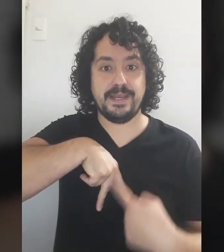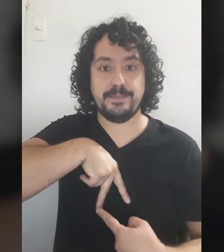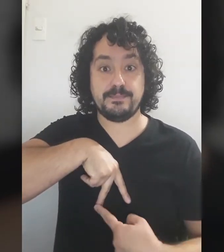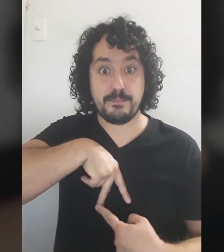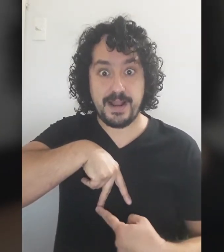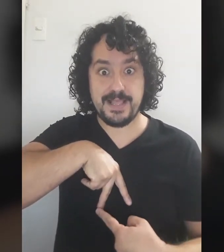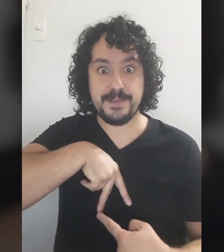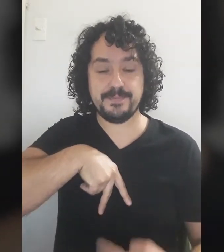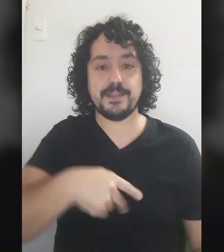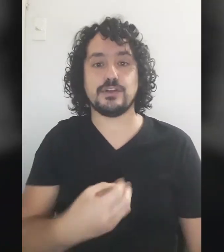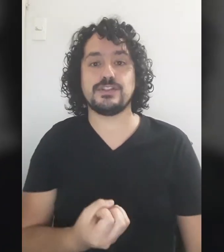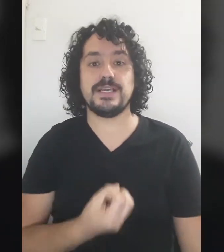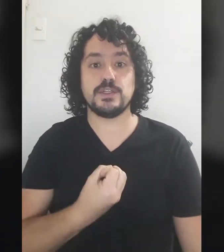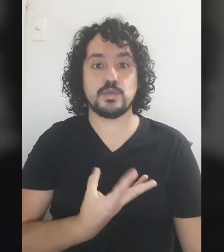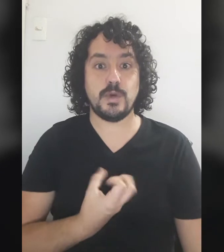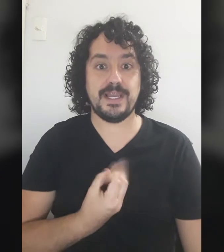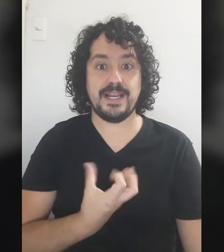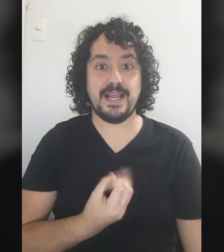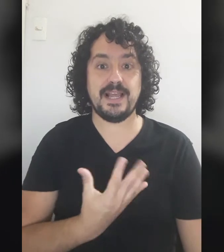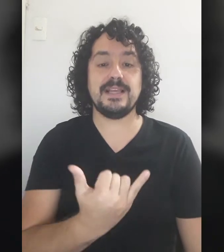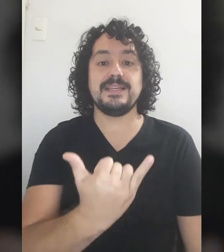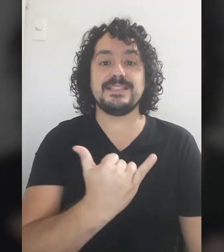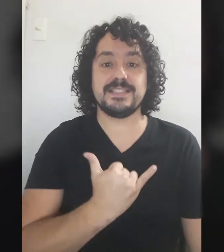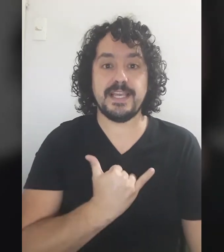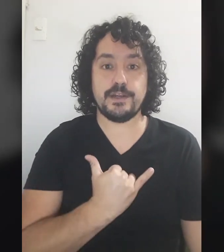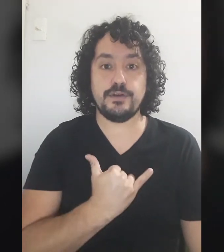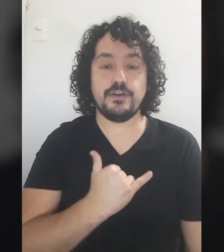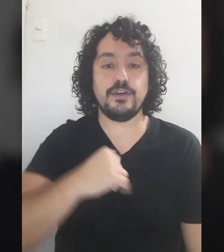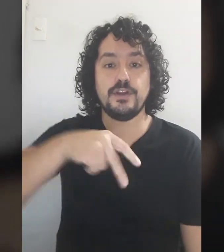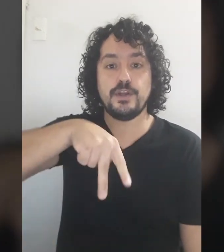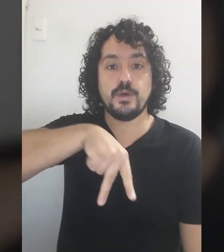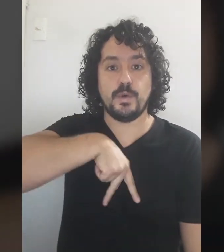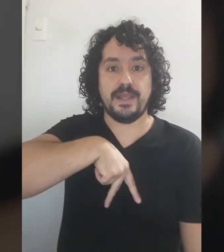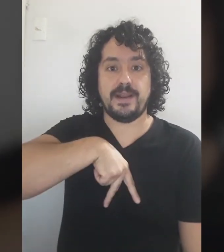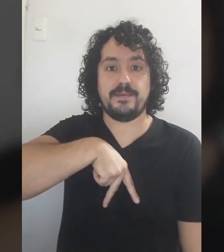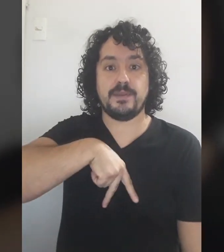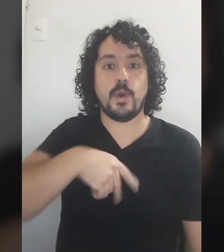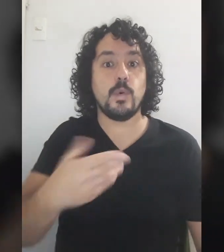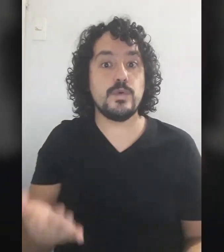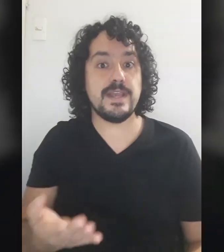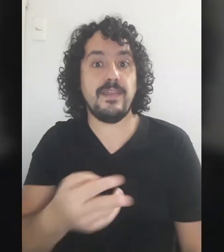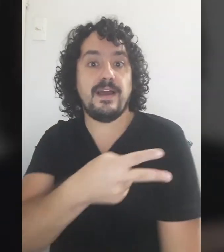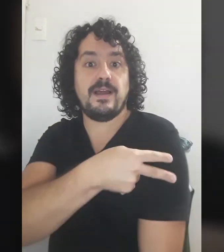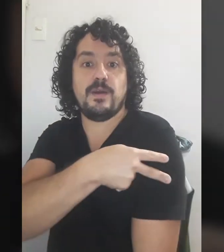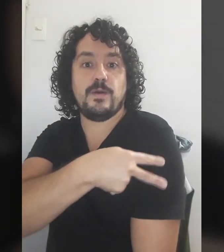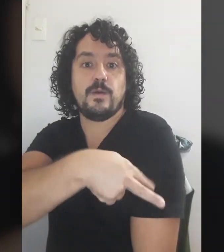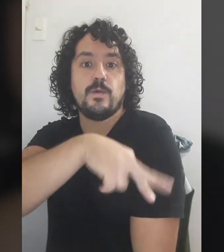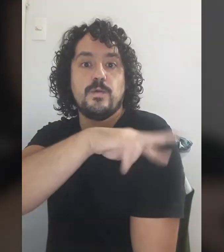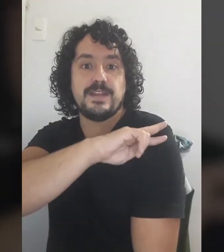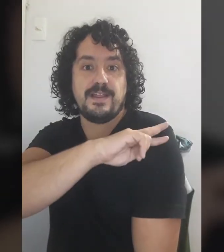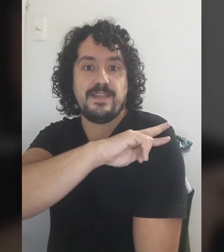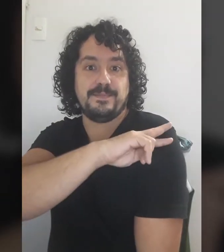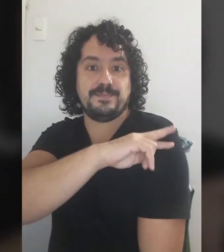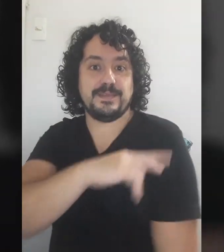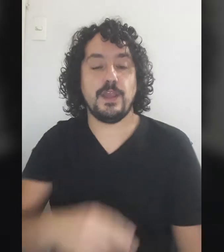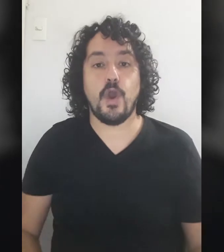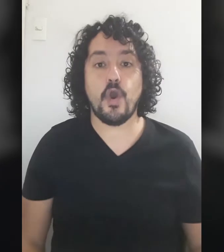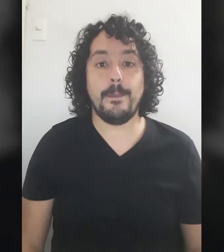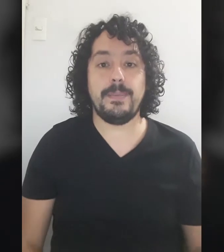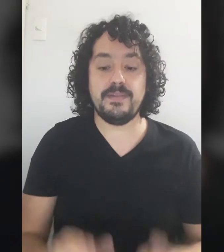Padre, entonces, suegra, yerno, nuera, cuñada, cuñada Compadre